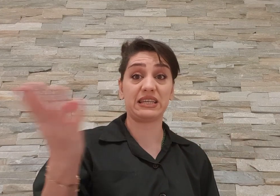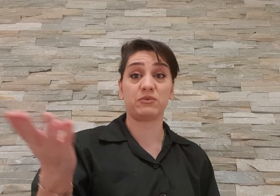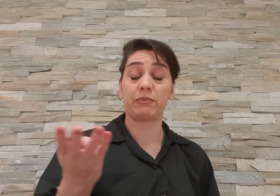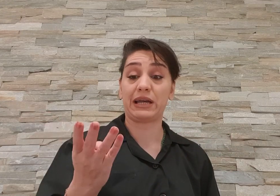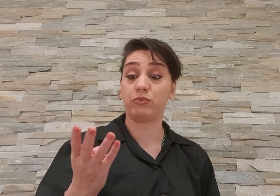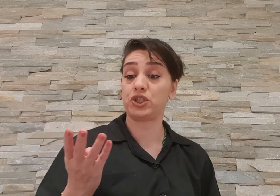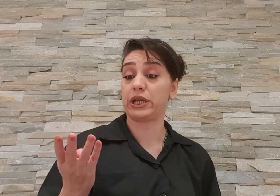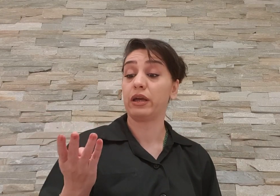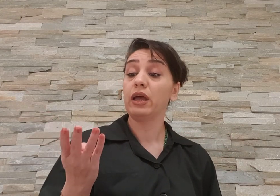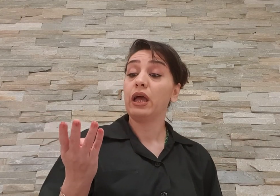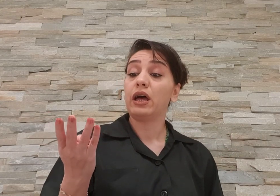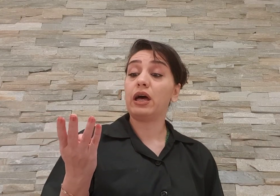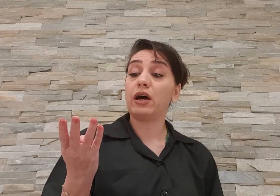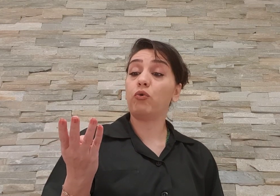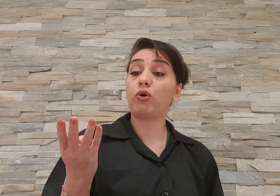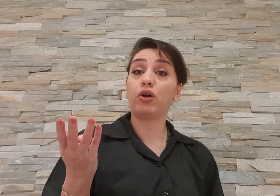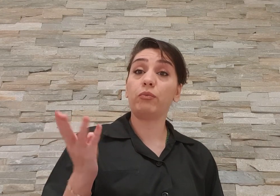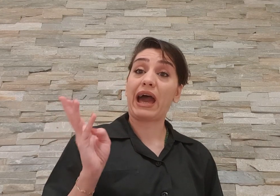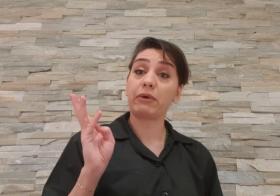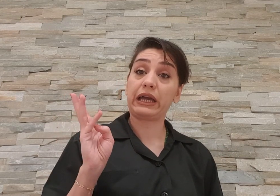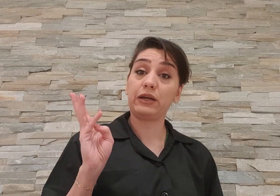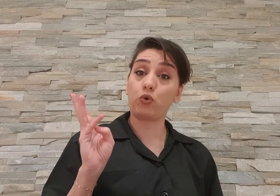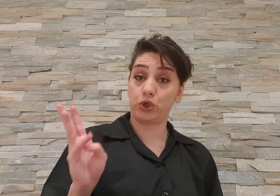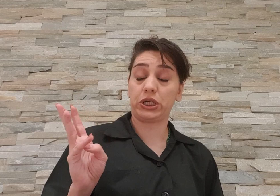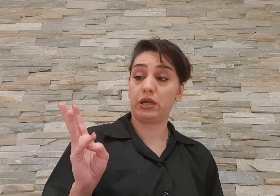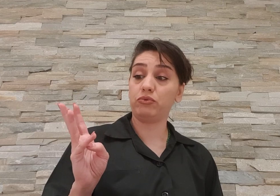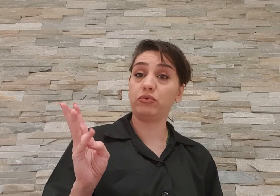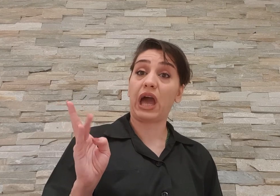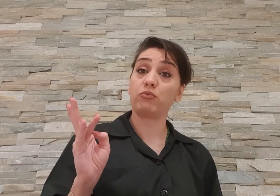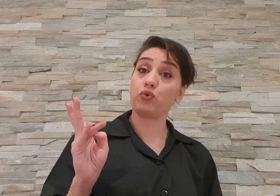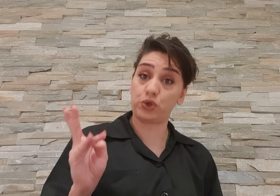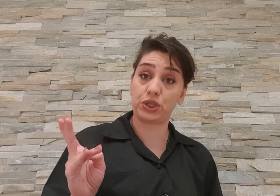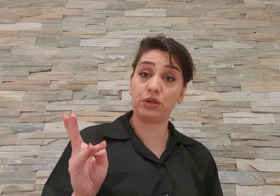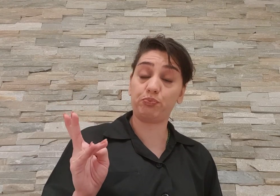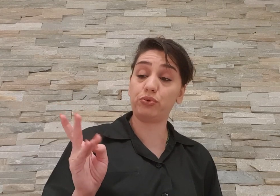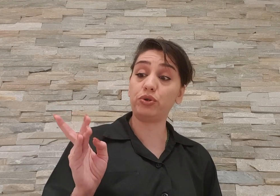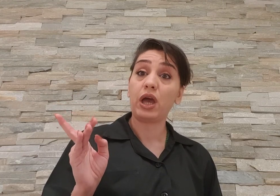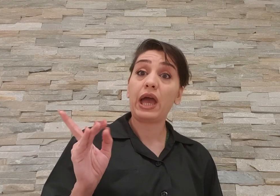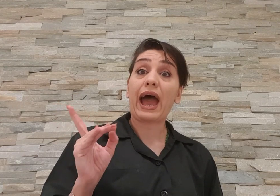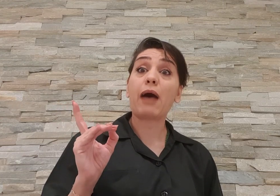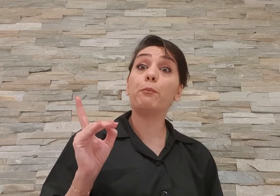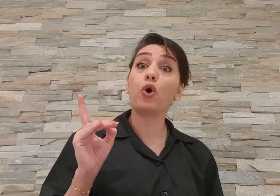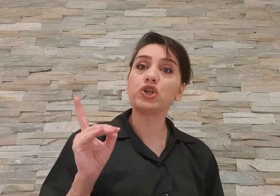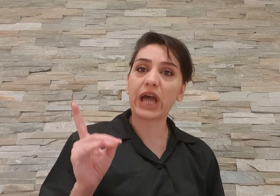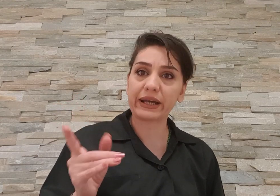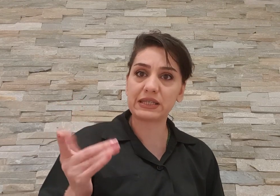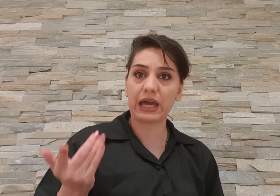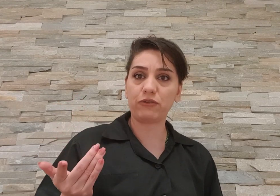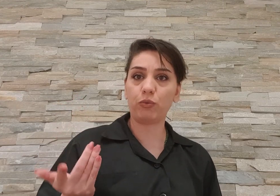که اسمشم معلوم نیچیه اون خانوم هم خیلی خوشگل بود هم خوشتیب بود هم با شخصیت و